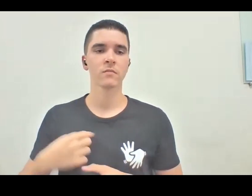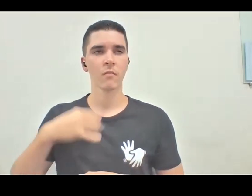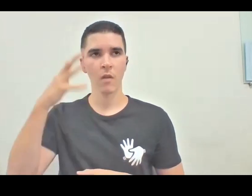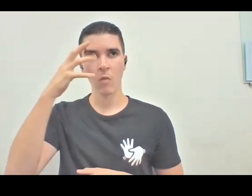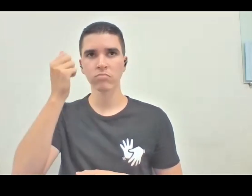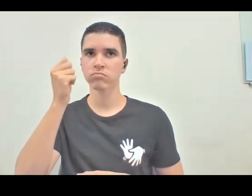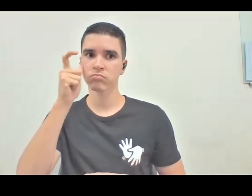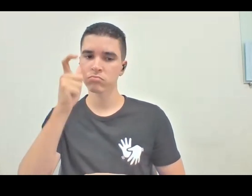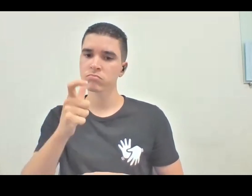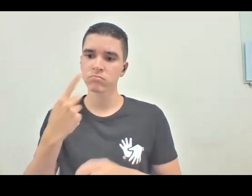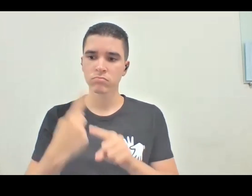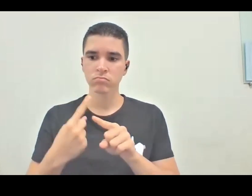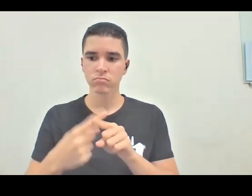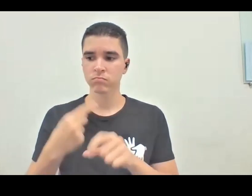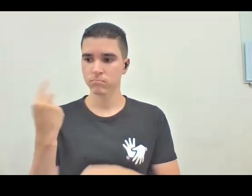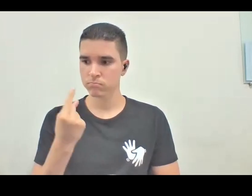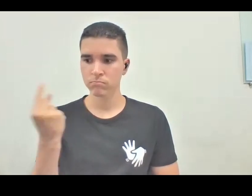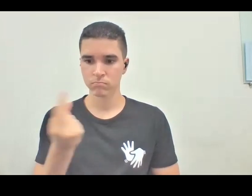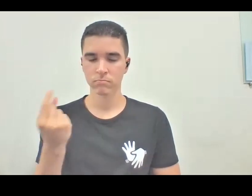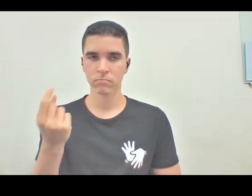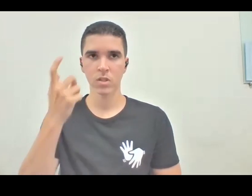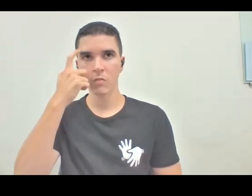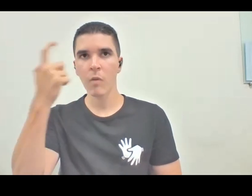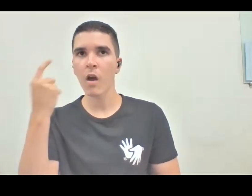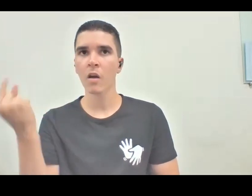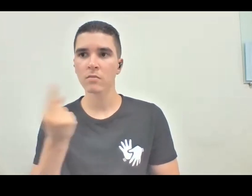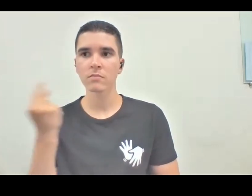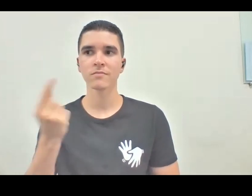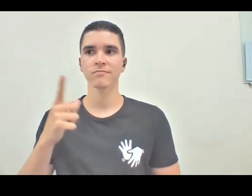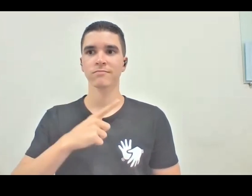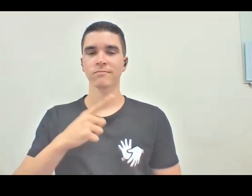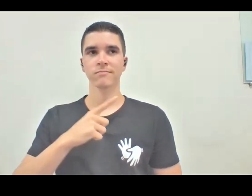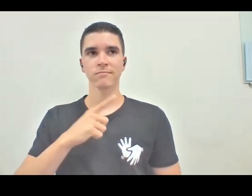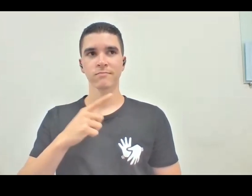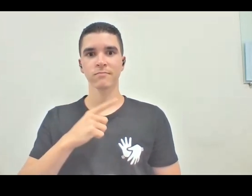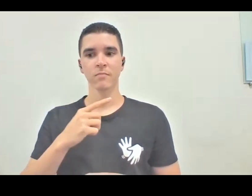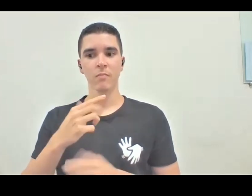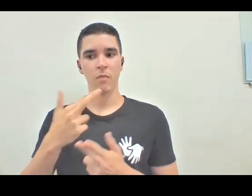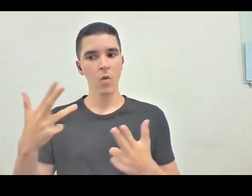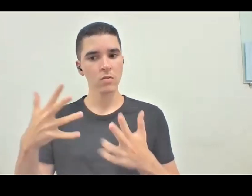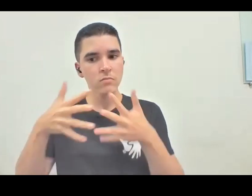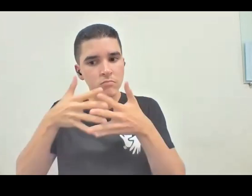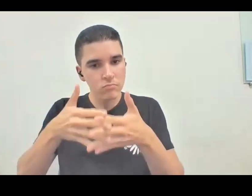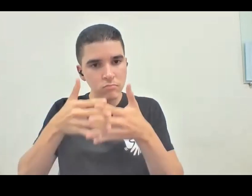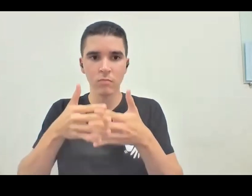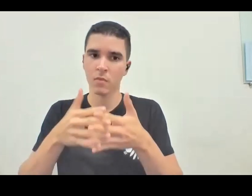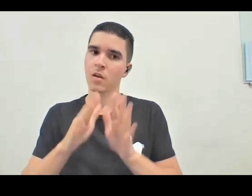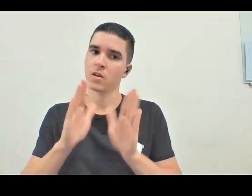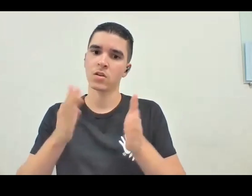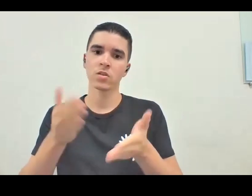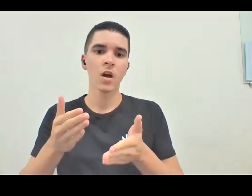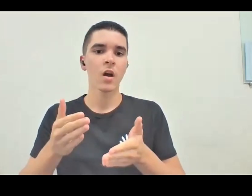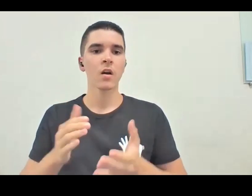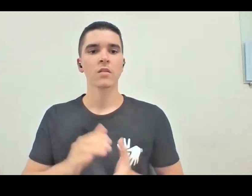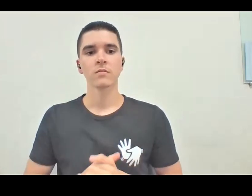fato, quando a gente desce sozinha, quando a gente pensa sozinha, tem uma camada muito complexa por si só já, né, dinâmica aí,